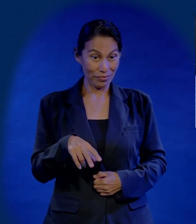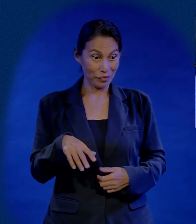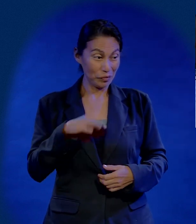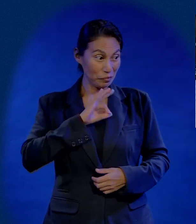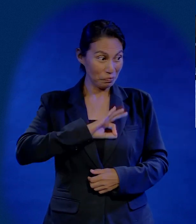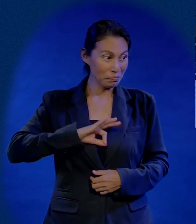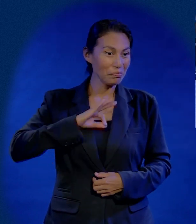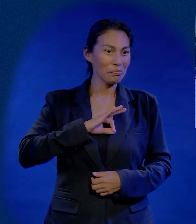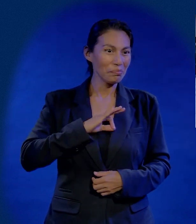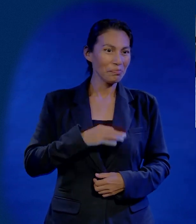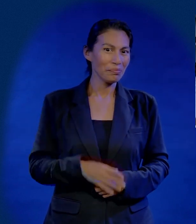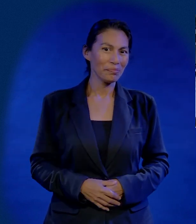Muy felices.